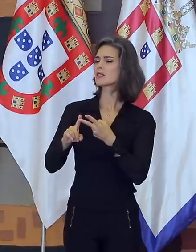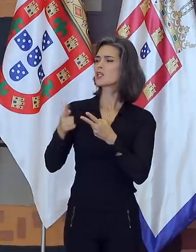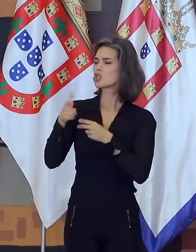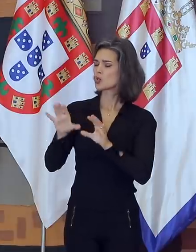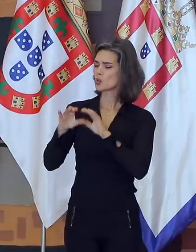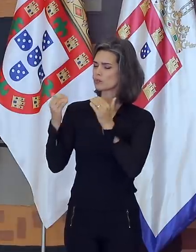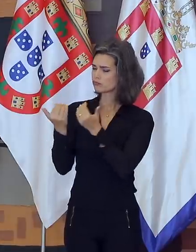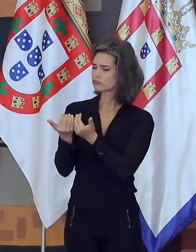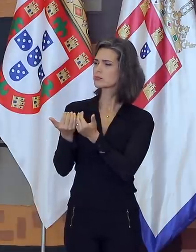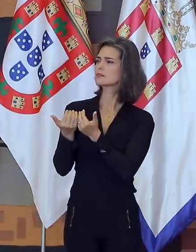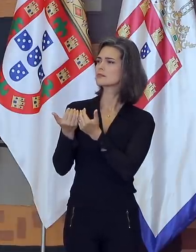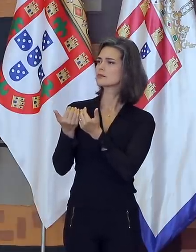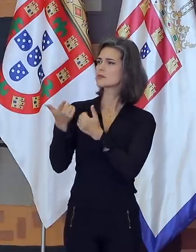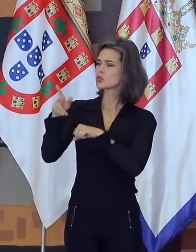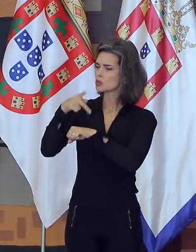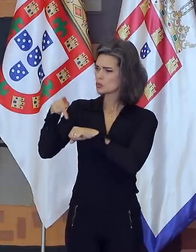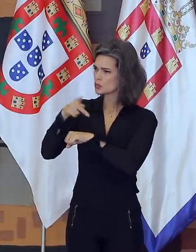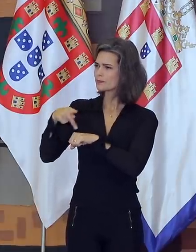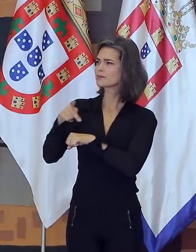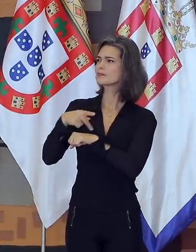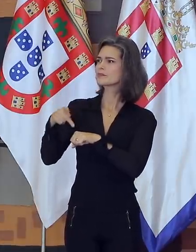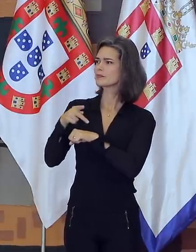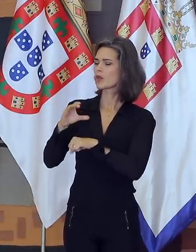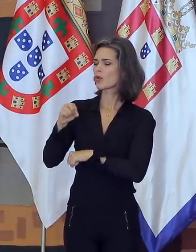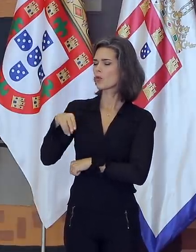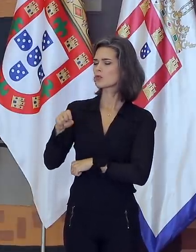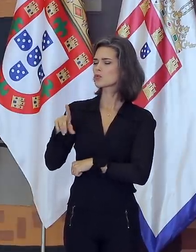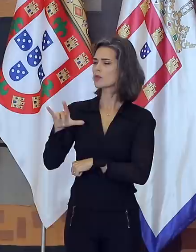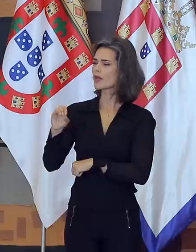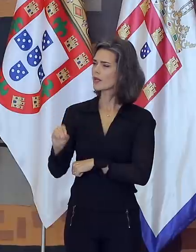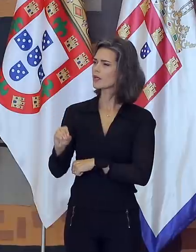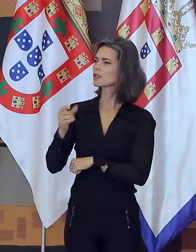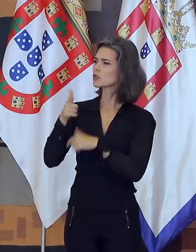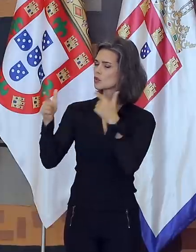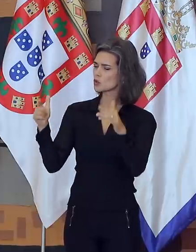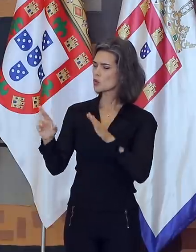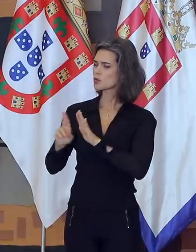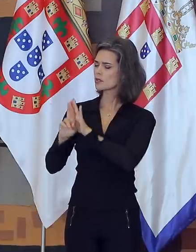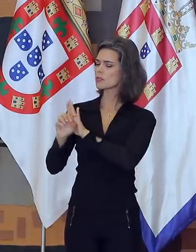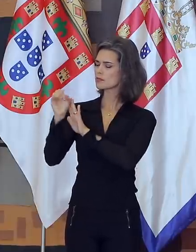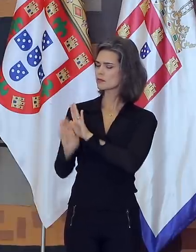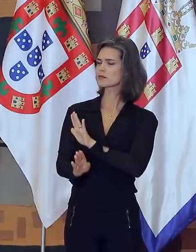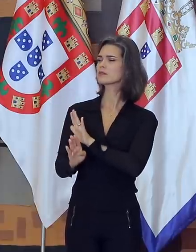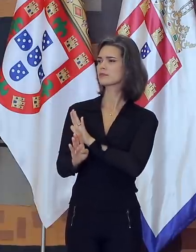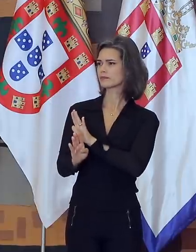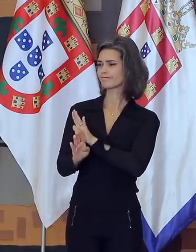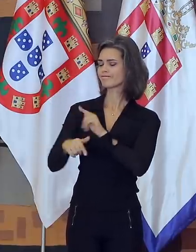nos consulados e onde mais sejamos chamados a agir em favor do Brasil e dos brasileiros.